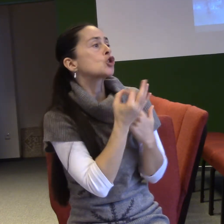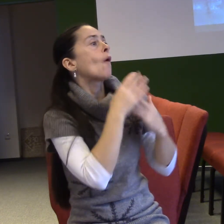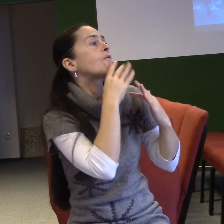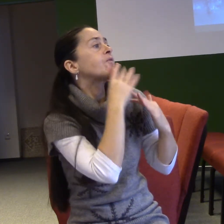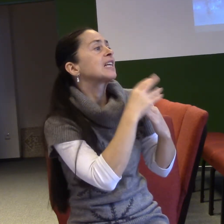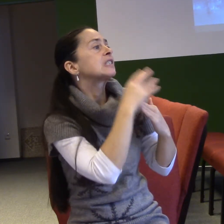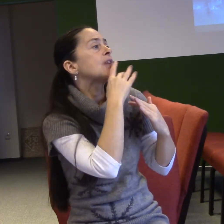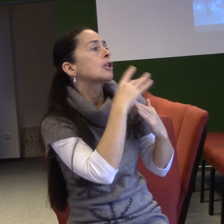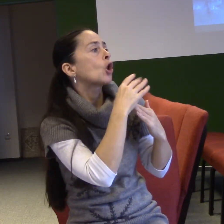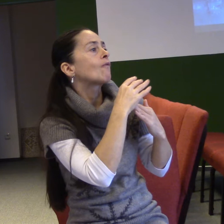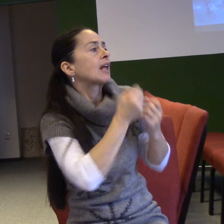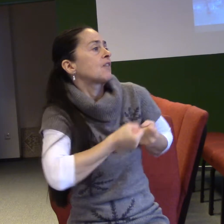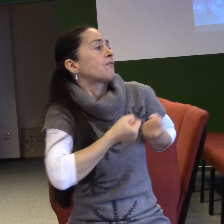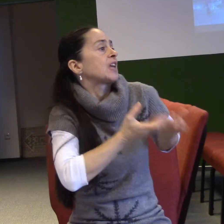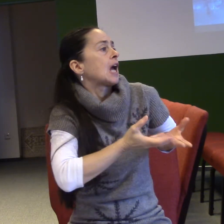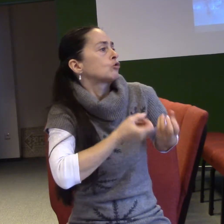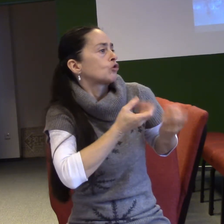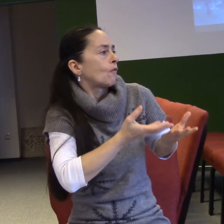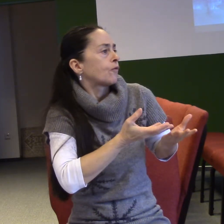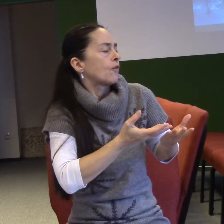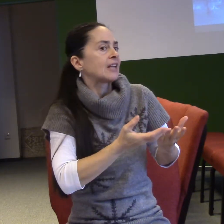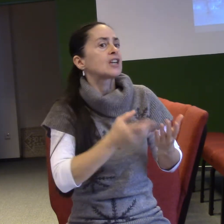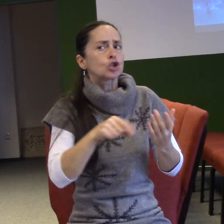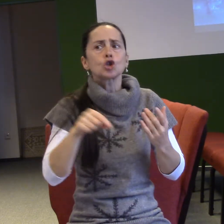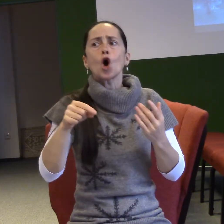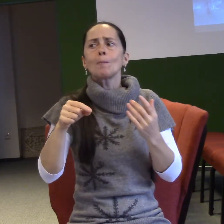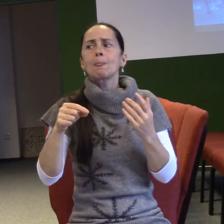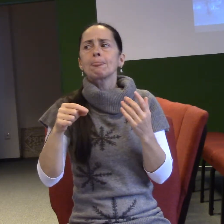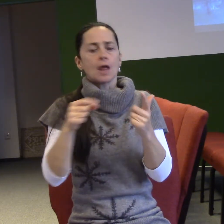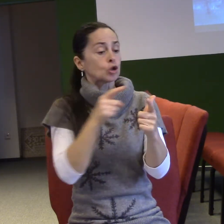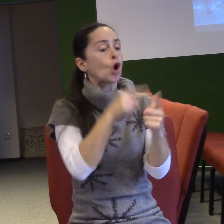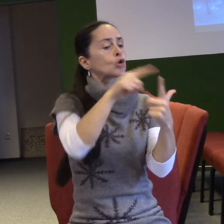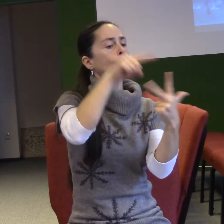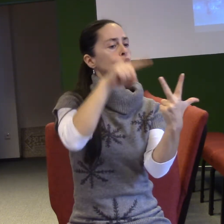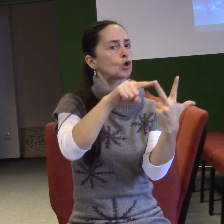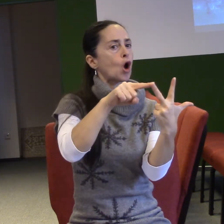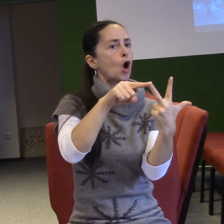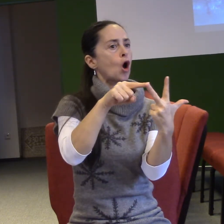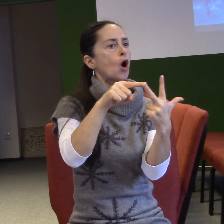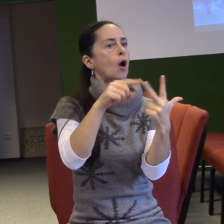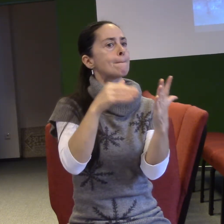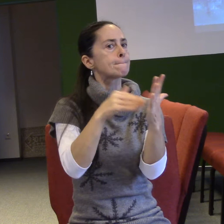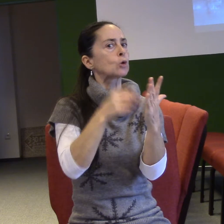každého z nás, abychom viděli, že tohle pořadí je nějakým způsobem základní pro náš život.